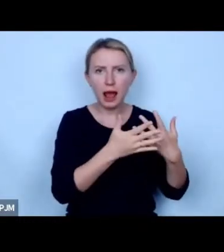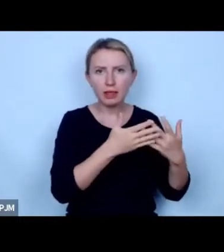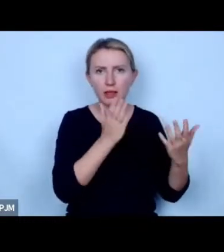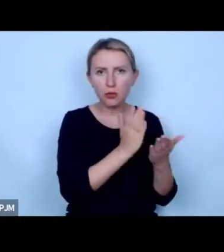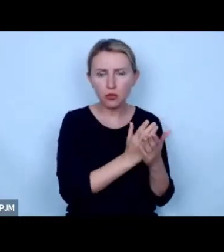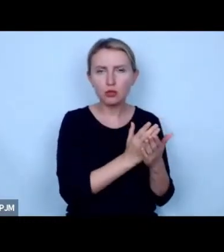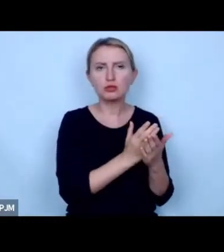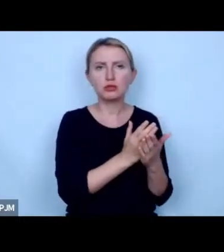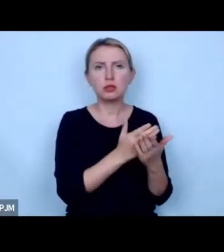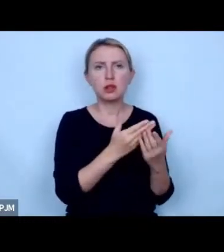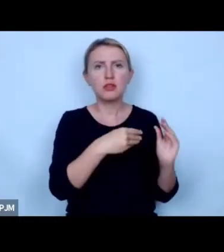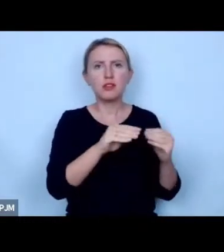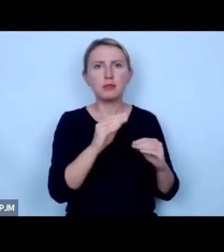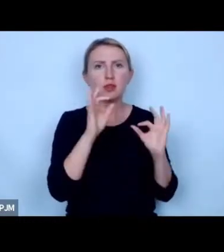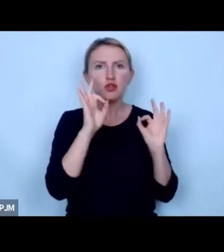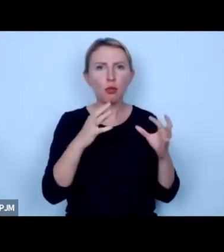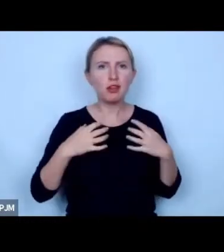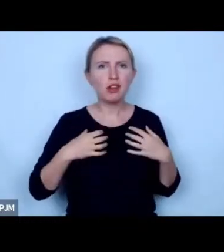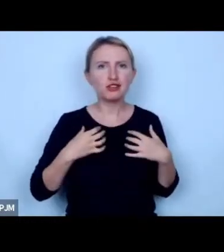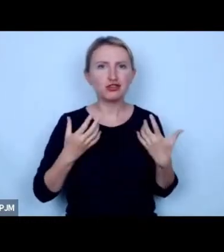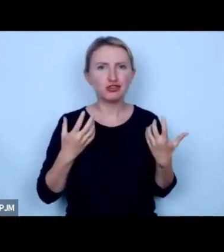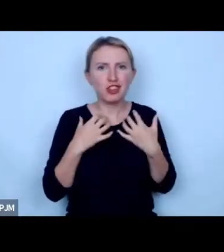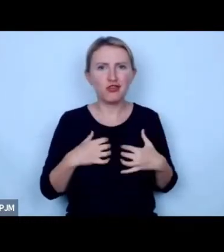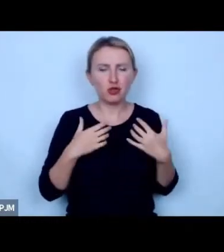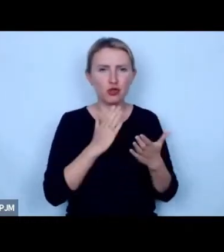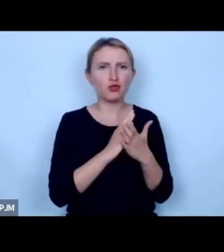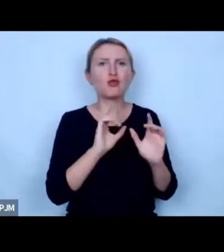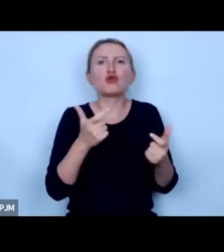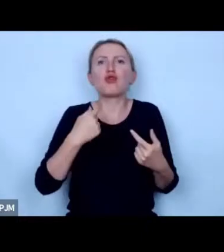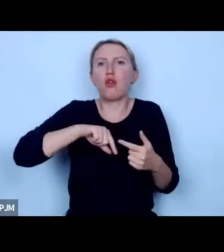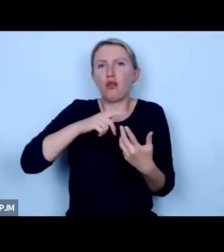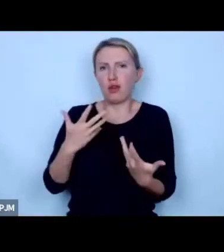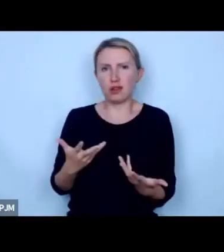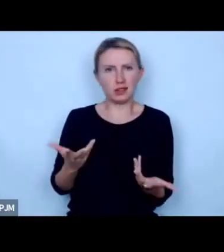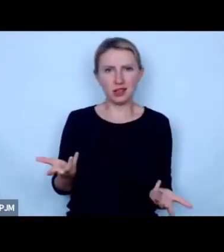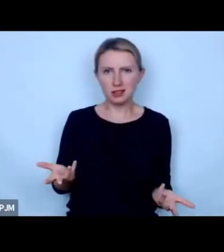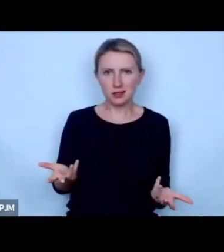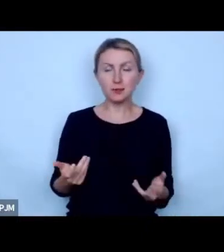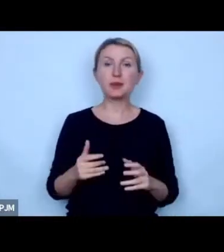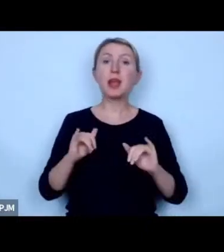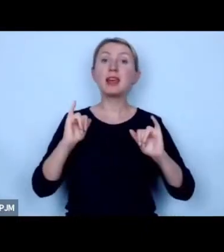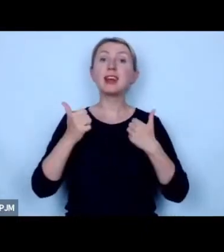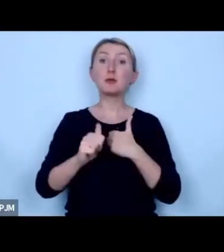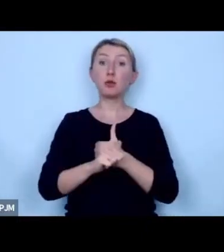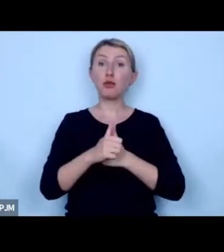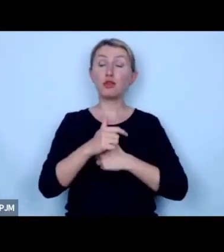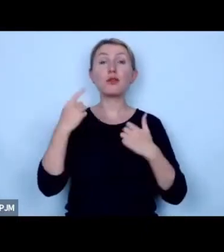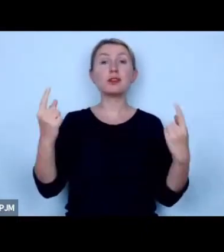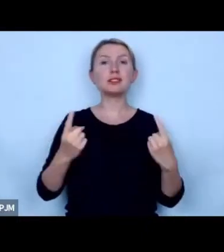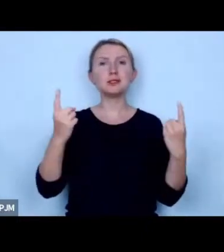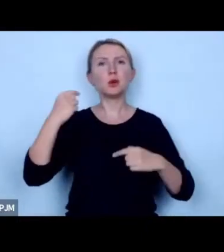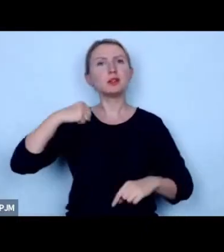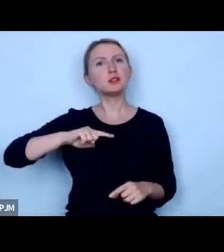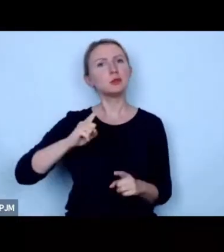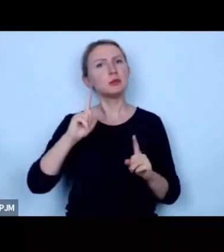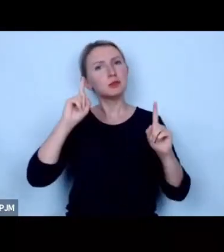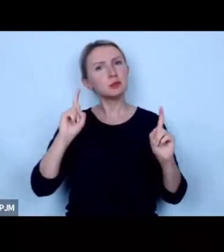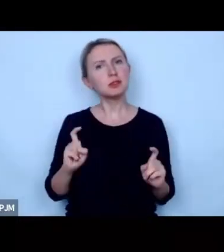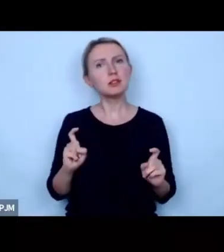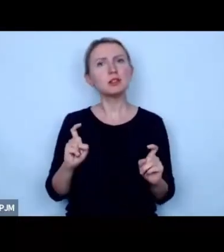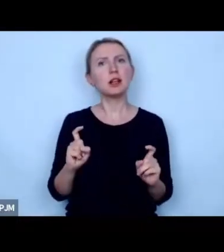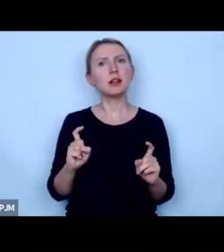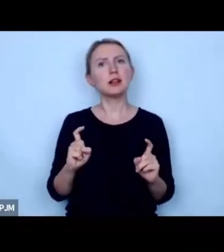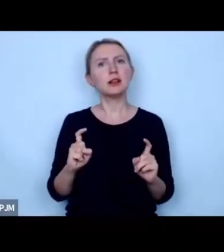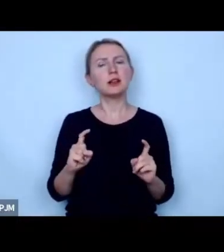dobrostan więc czego wy od nas chcecie czego wy od nas chcecie tak naprawdę i jak doprowadzić do sytuacji gdzie byśmy w końcu zaczęli jakby